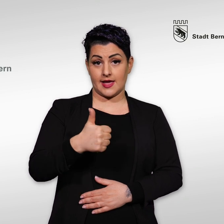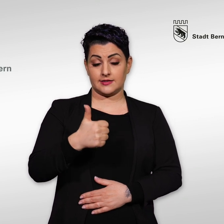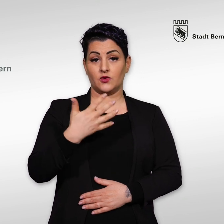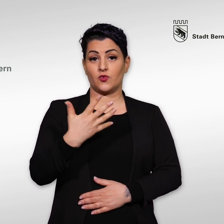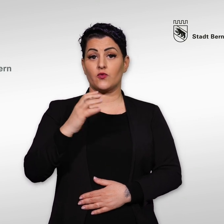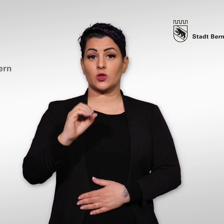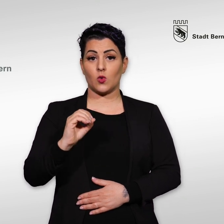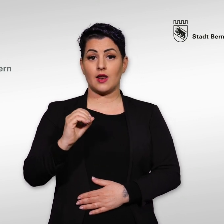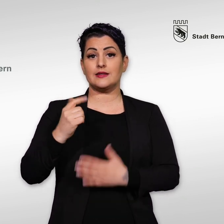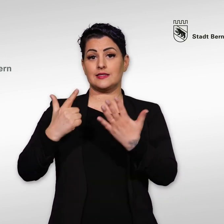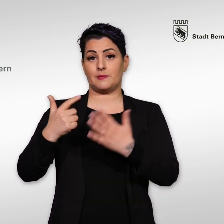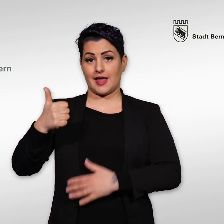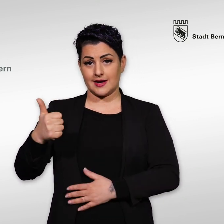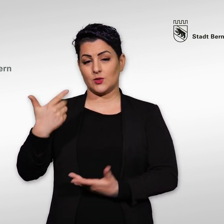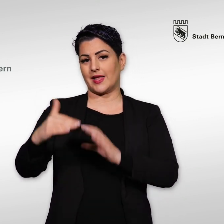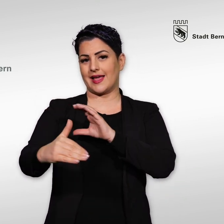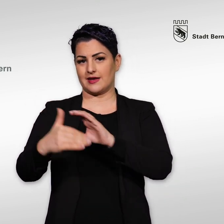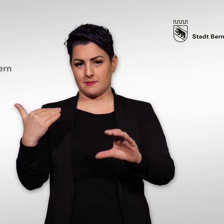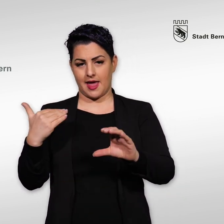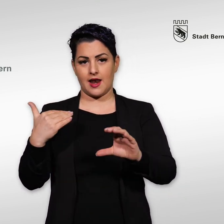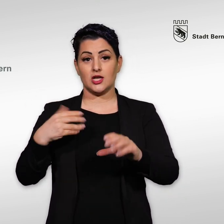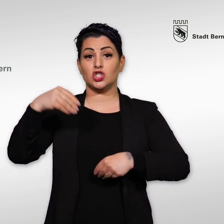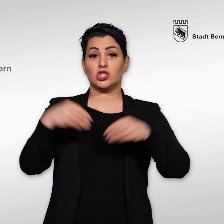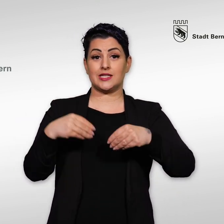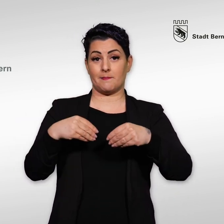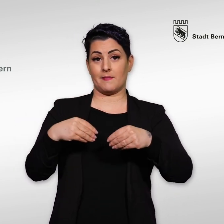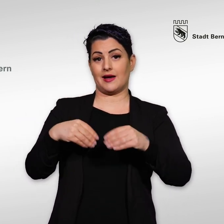oder per E-Mail stimmregister-at-bern.ch